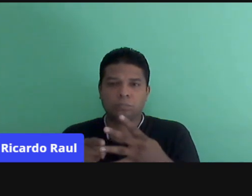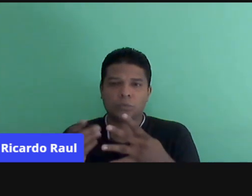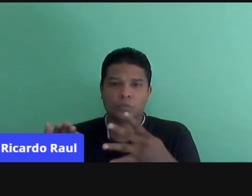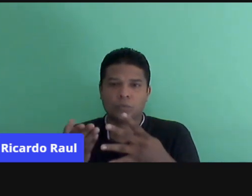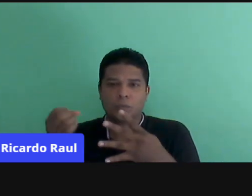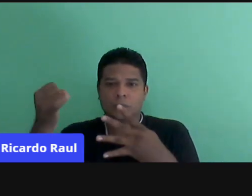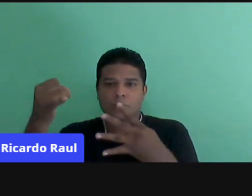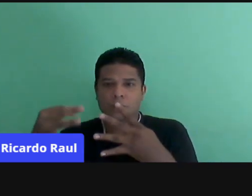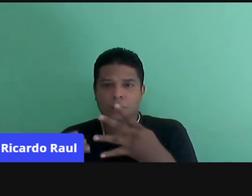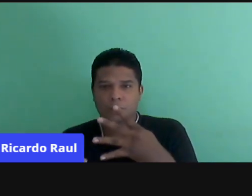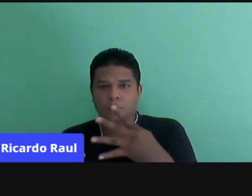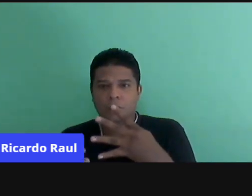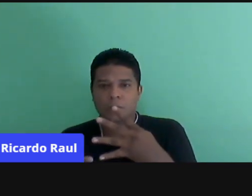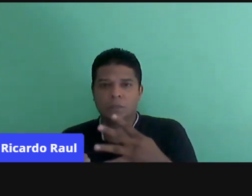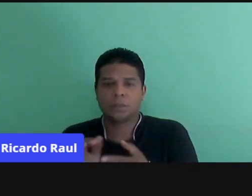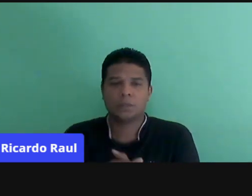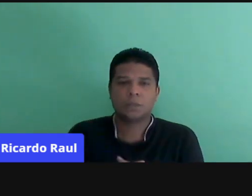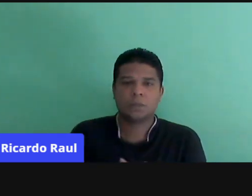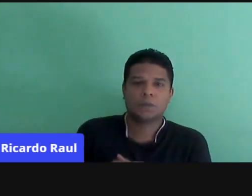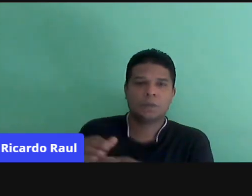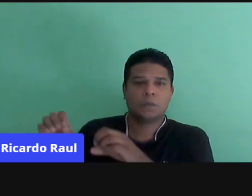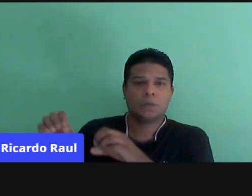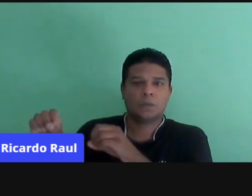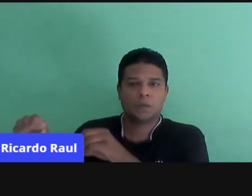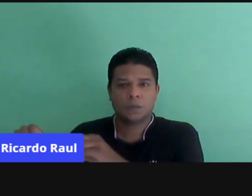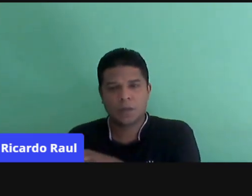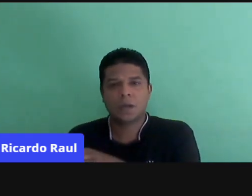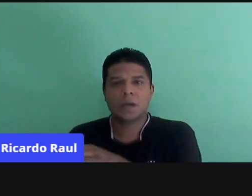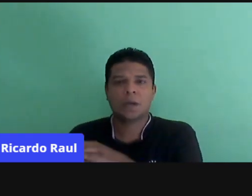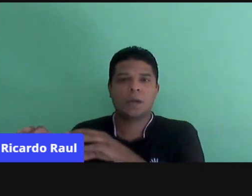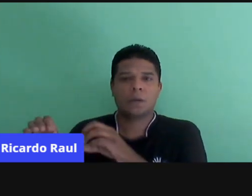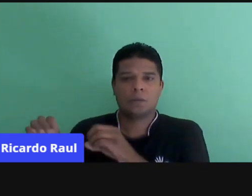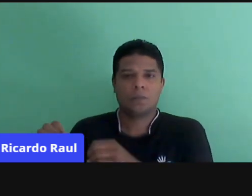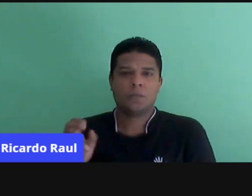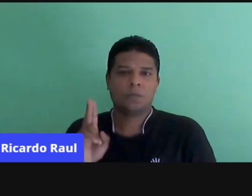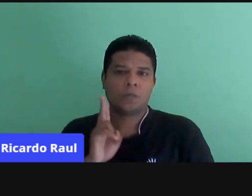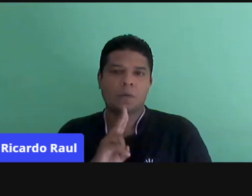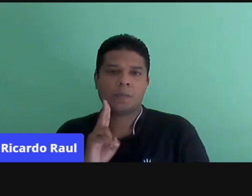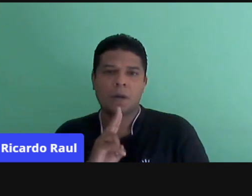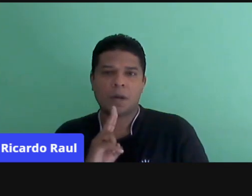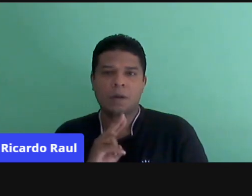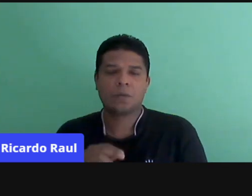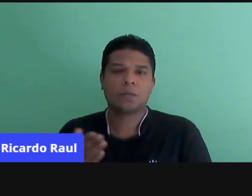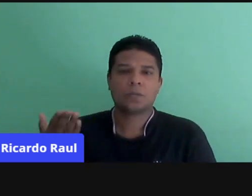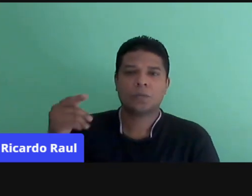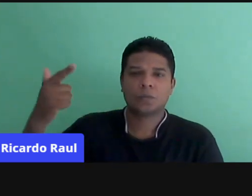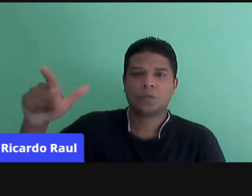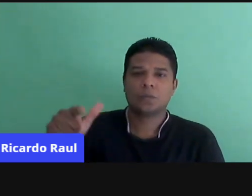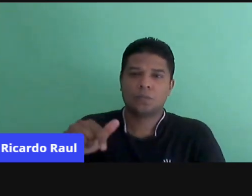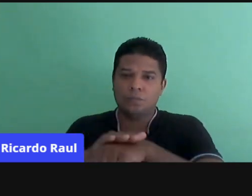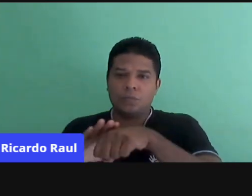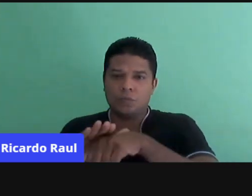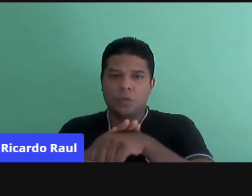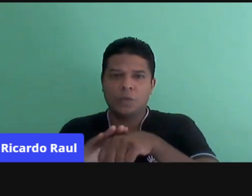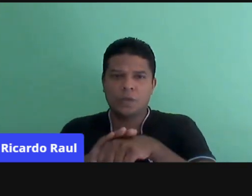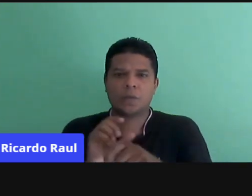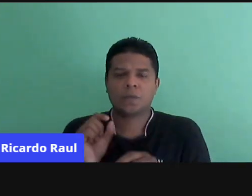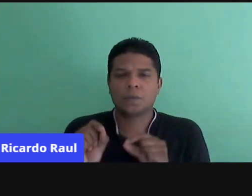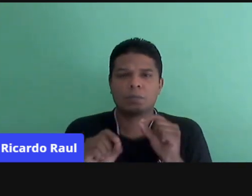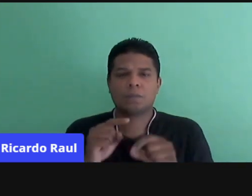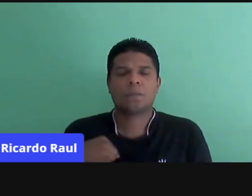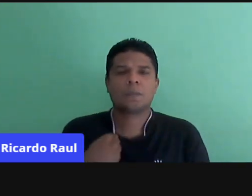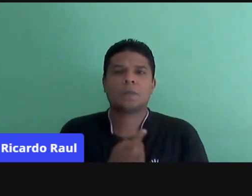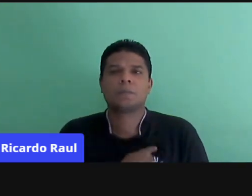Um paradigma tradicional e um paradigma pautado, um diálogo. O que nós